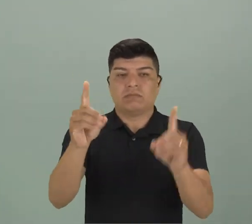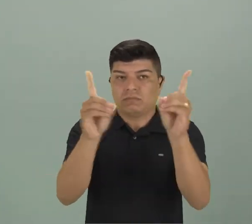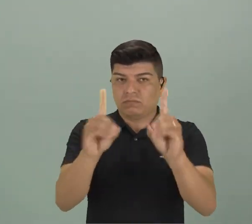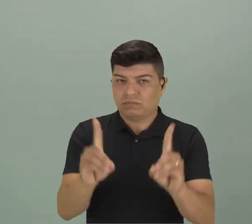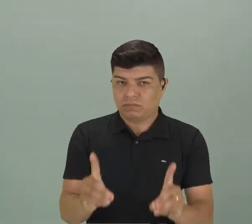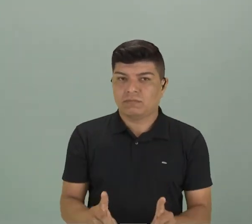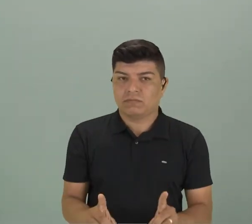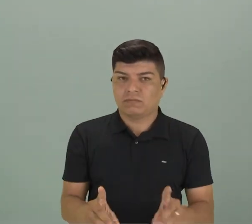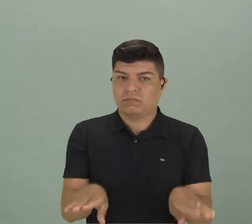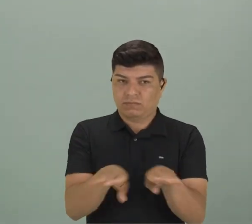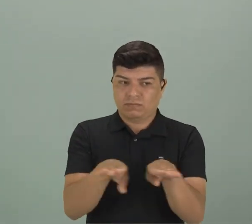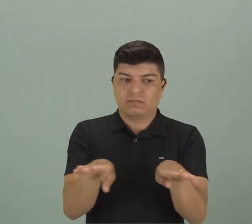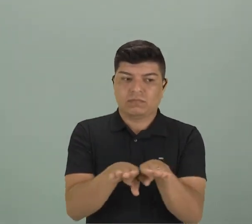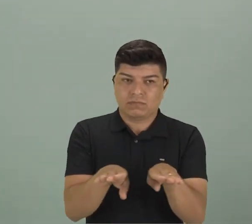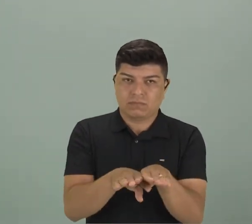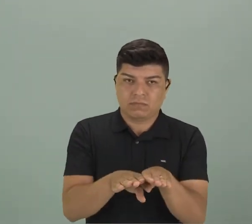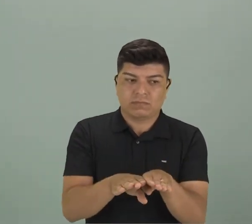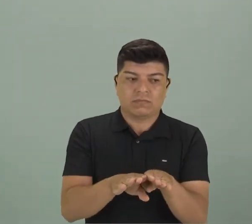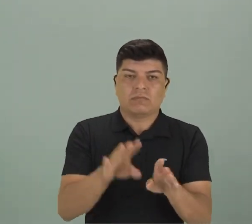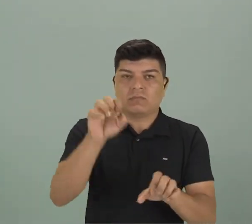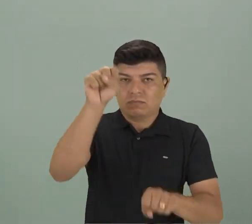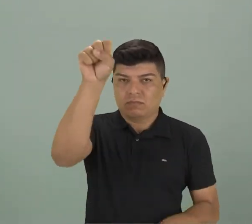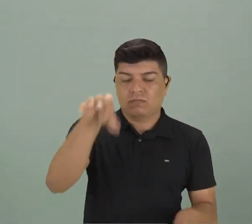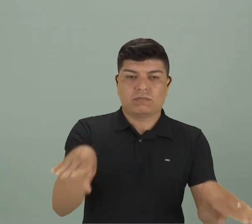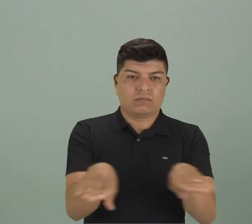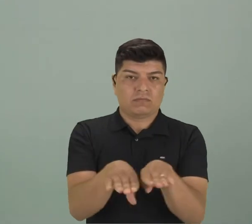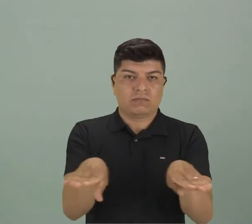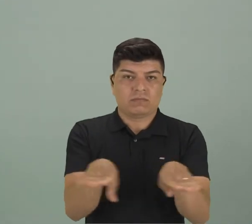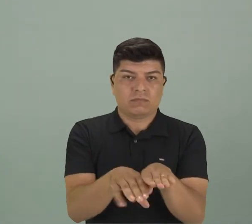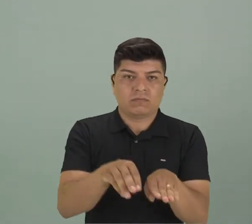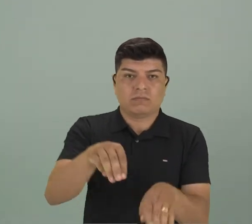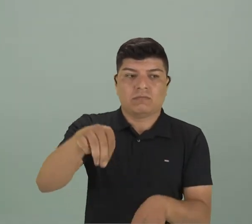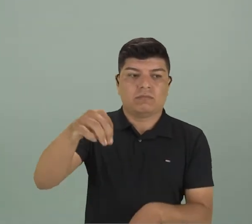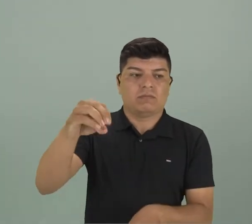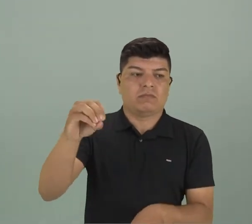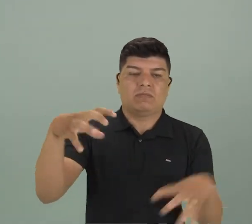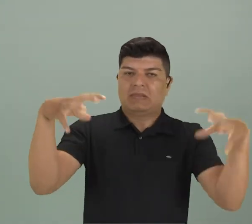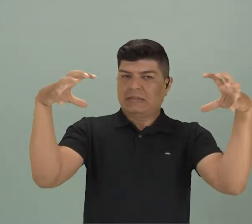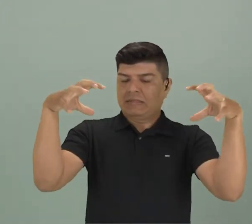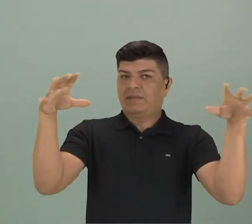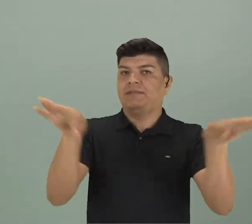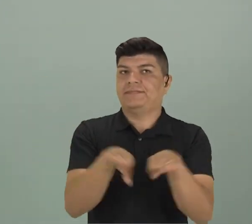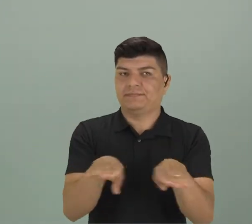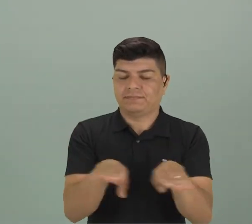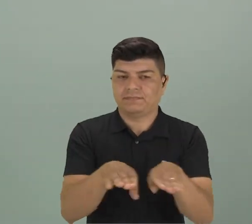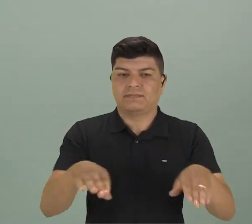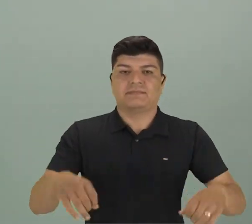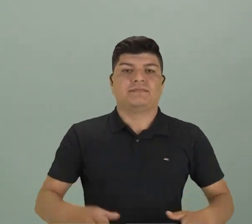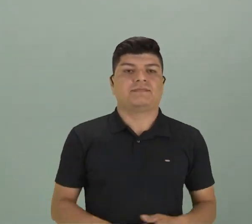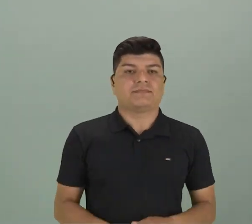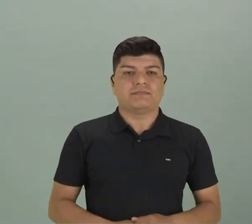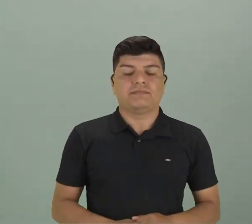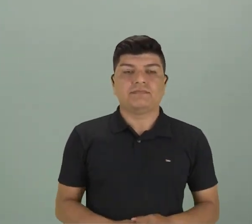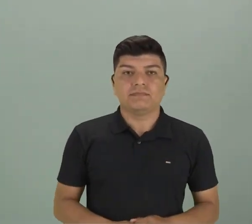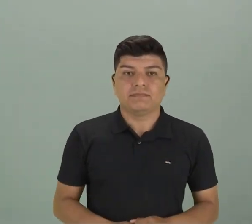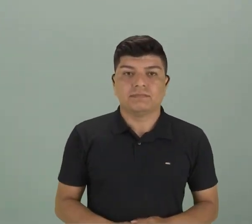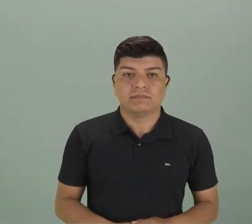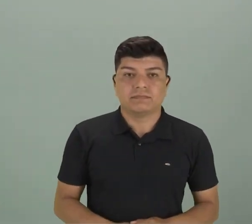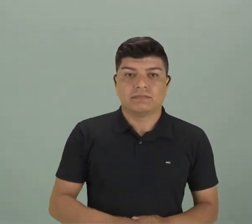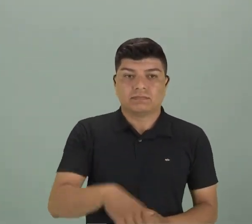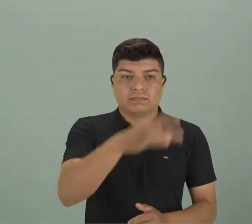semideuses, los heróis y los monstruos. Para todo herói tiene su monstruo, ¿no? Entonces,